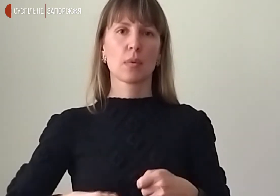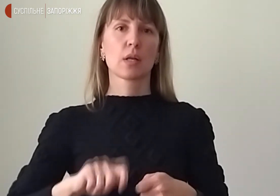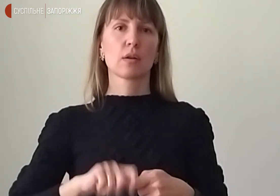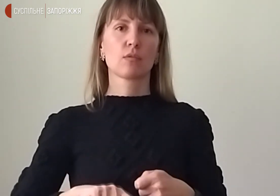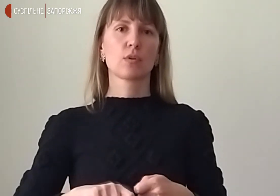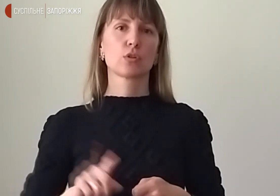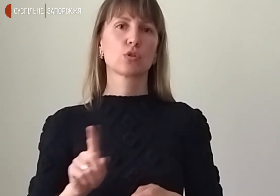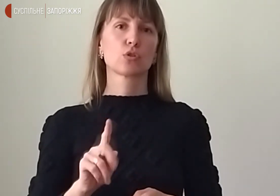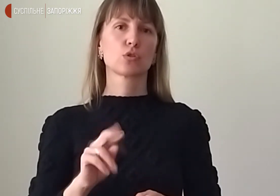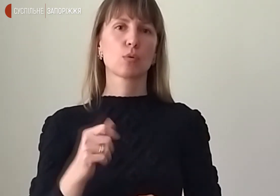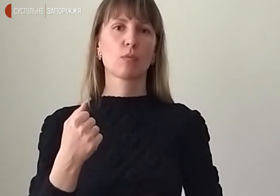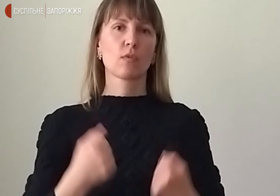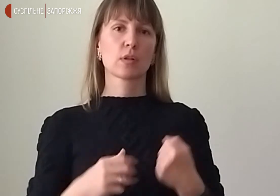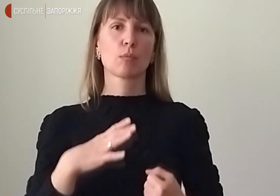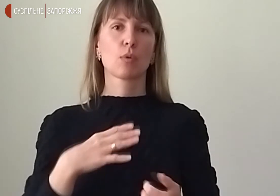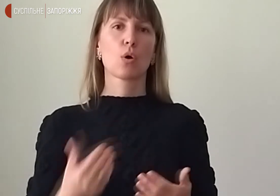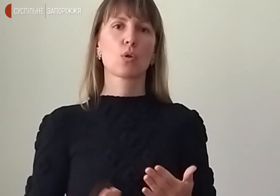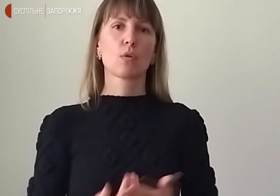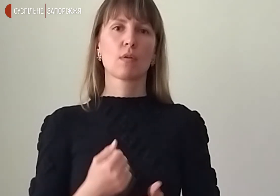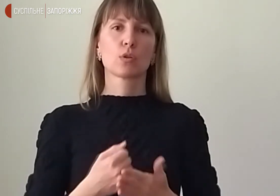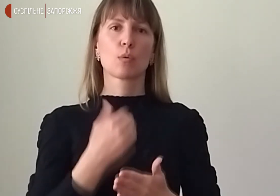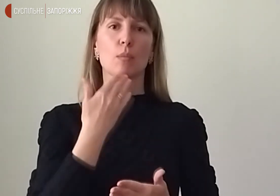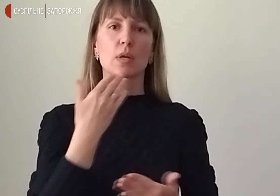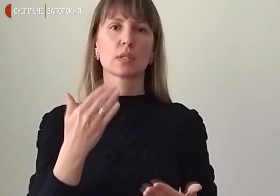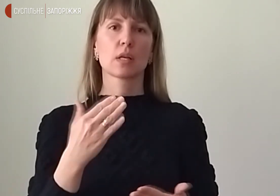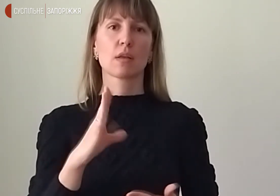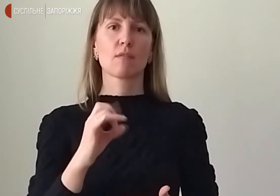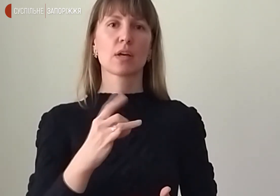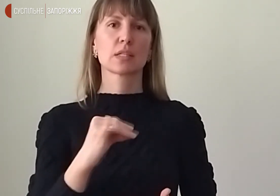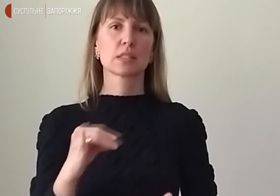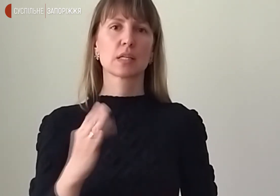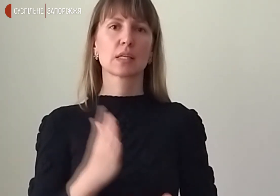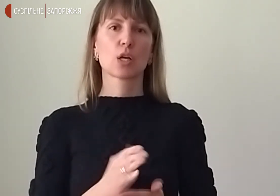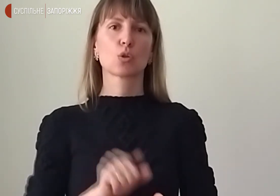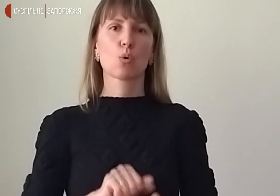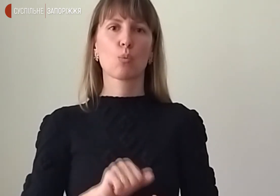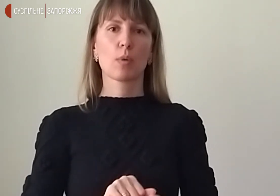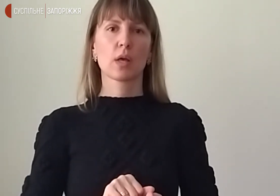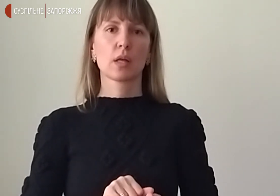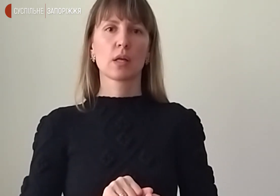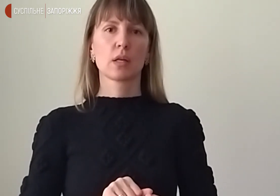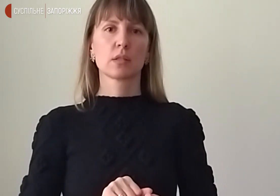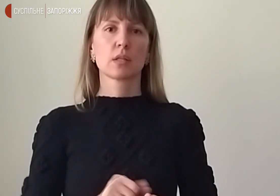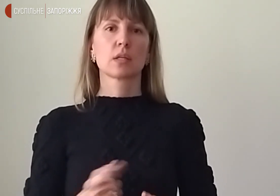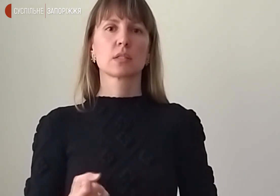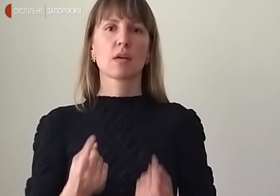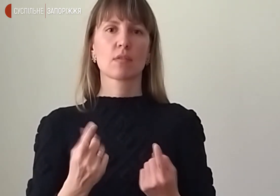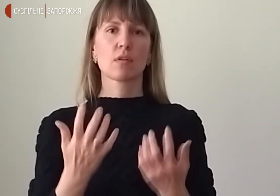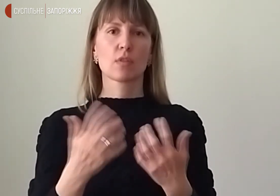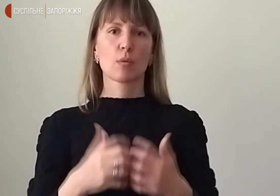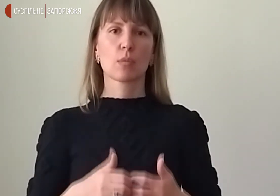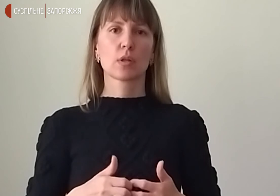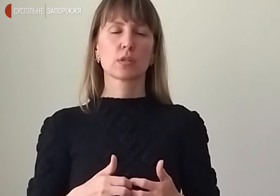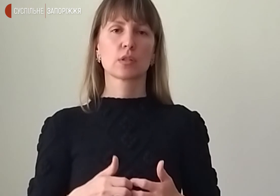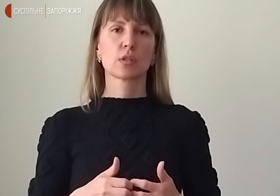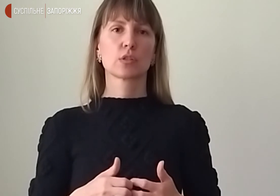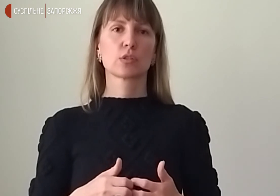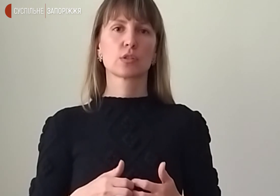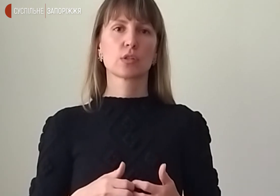щоб дія була вновлена до останньої версії, і є документ, з'явиться автоматично. По дитині важливий момент,